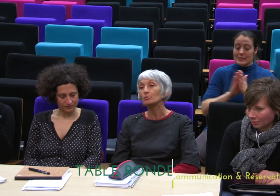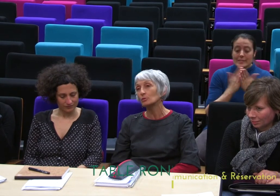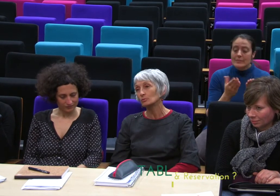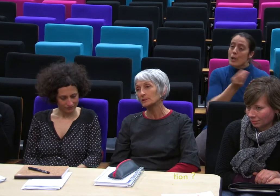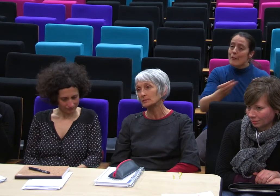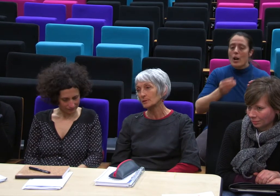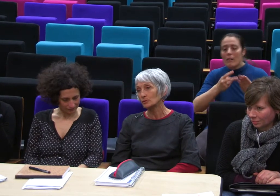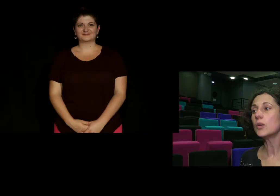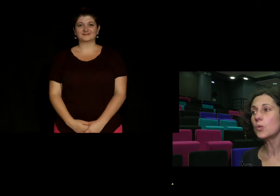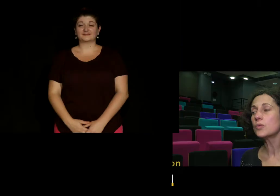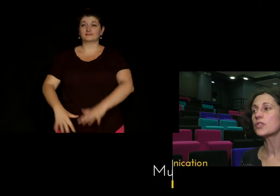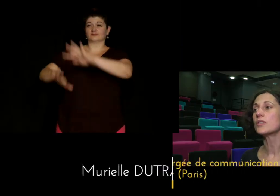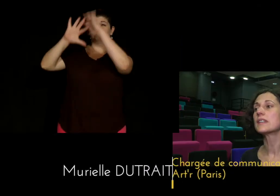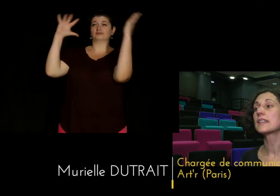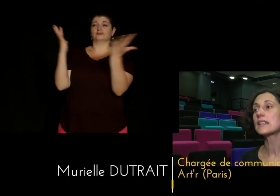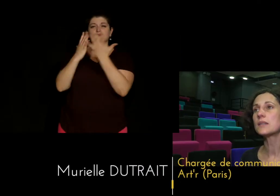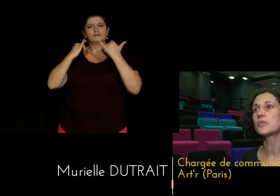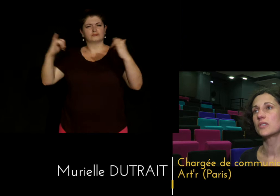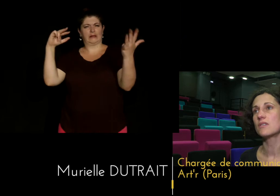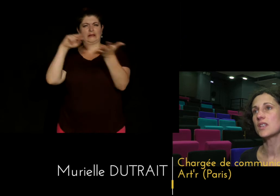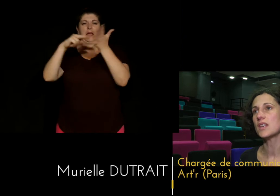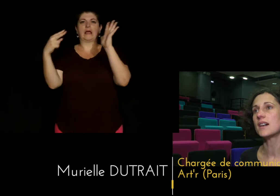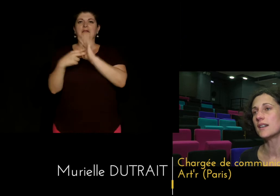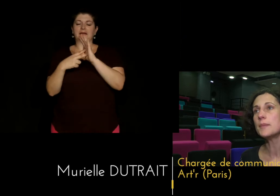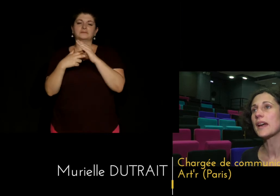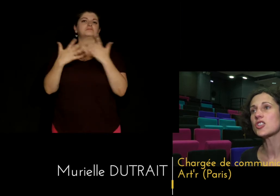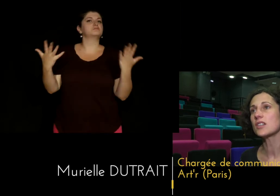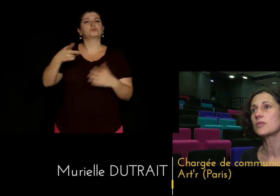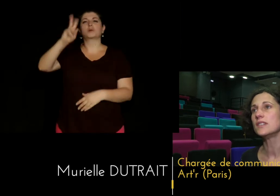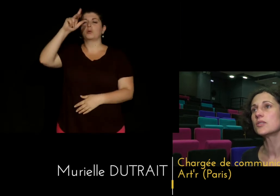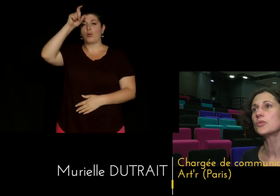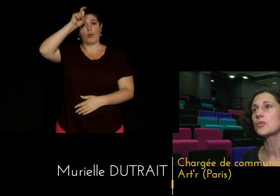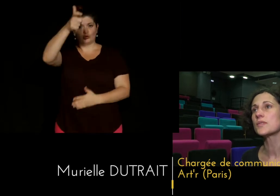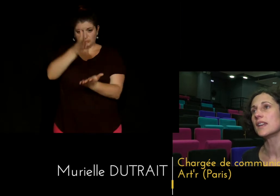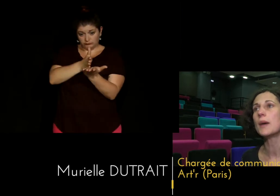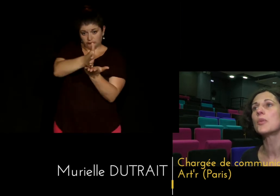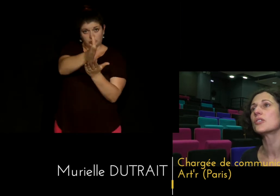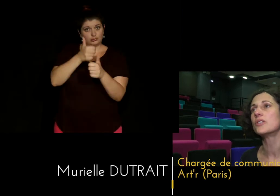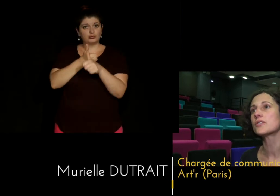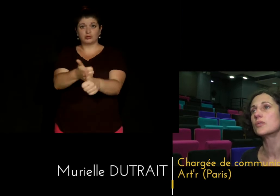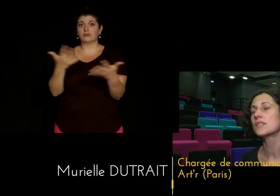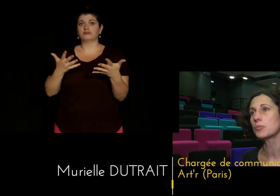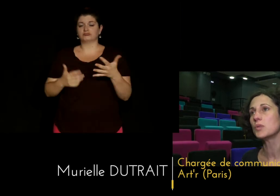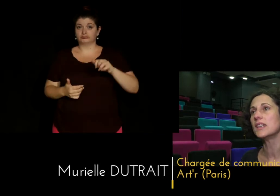le fil rouge très important qui a émergé de ces discussions c'est l'importance de s'appuyer